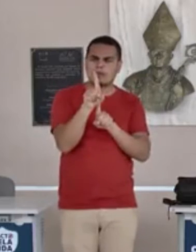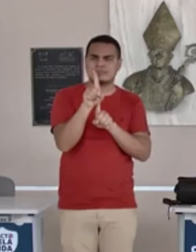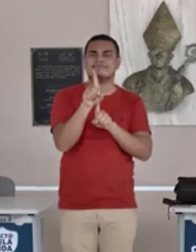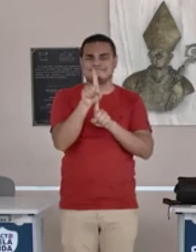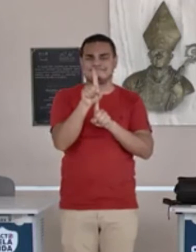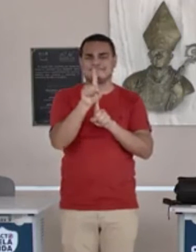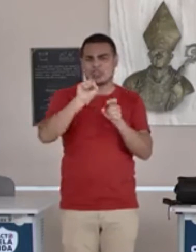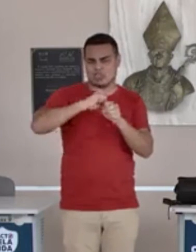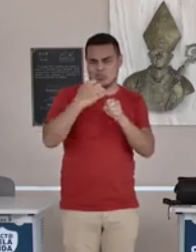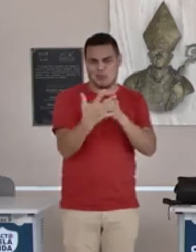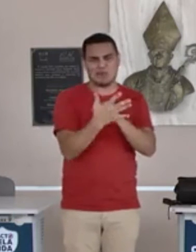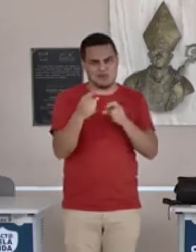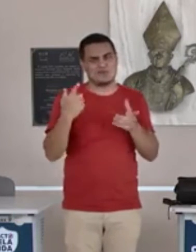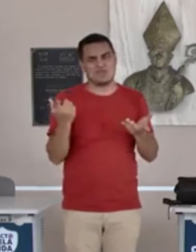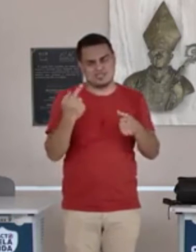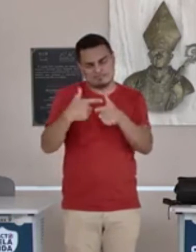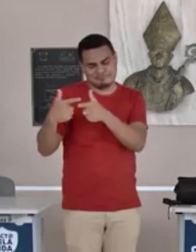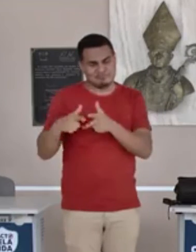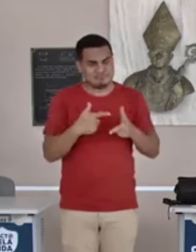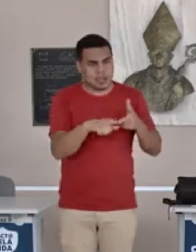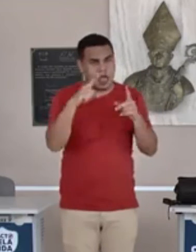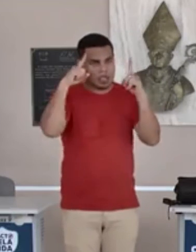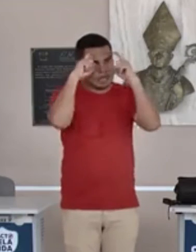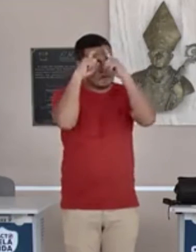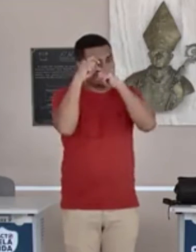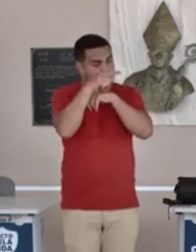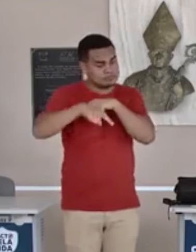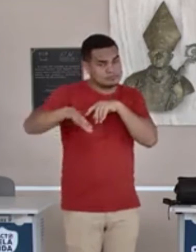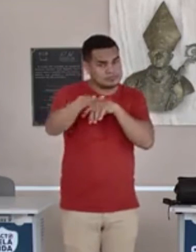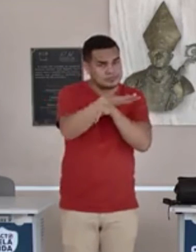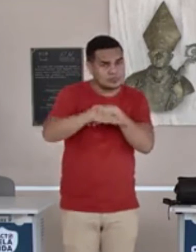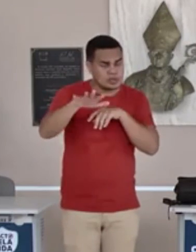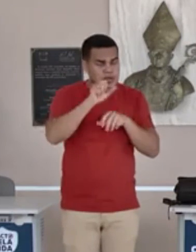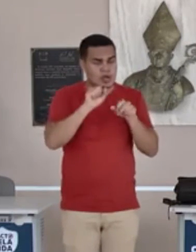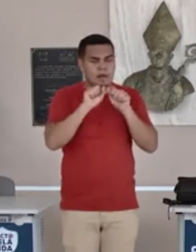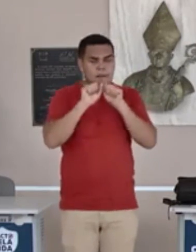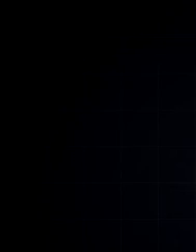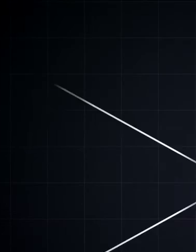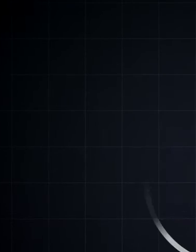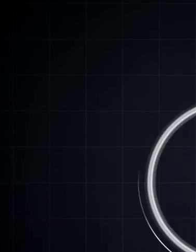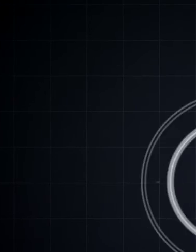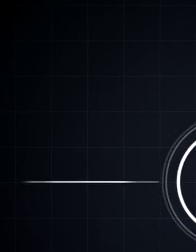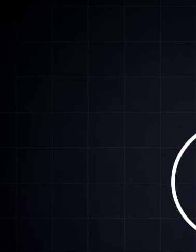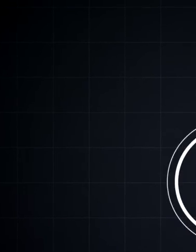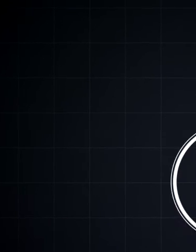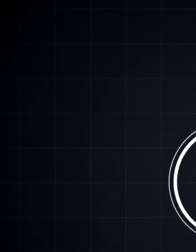situações que venham a trazer dificuldades para a condução da pandemia no Estado.